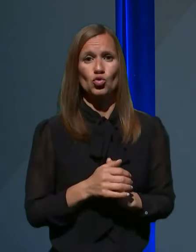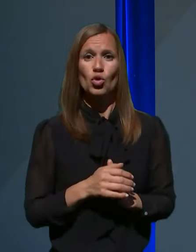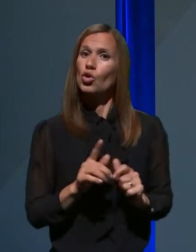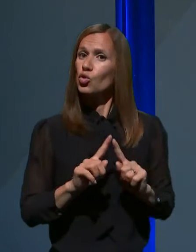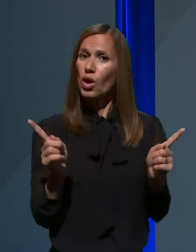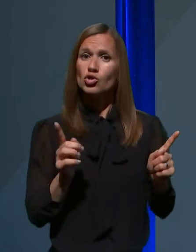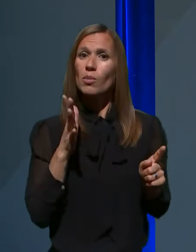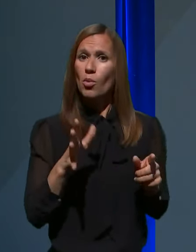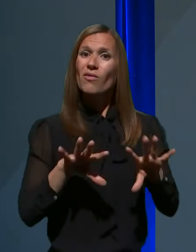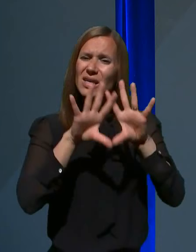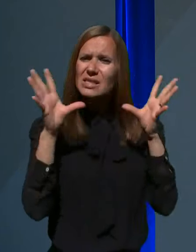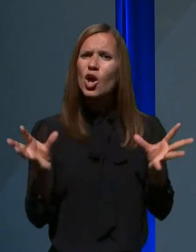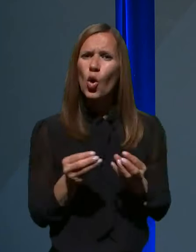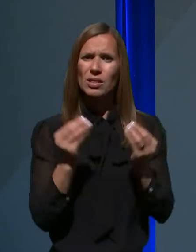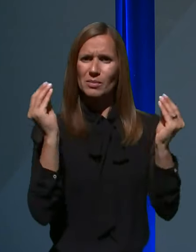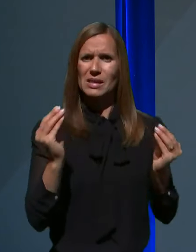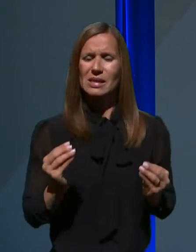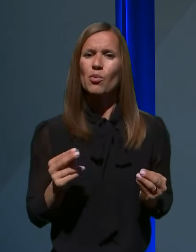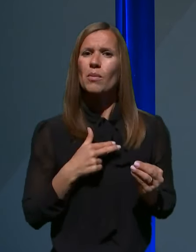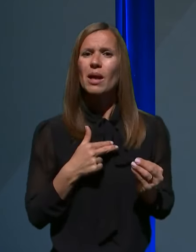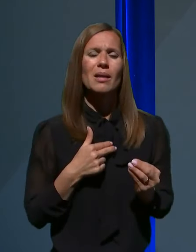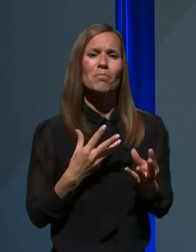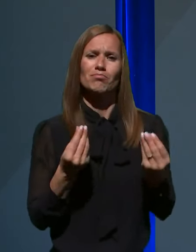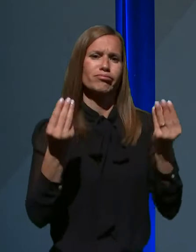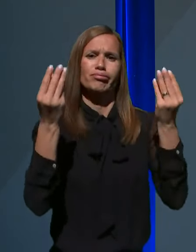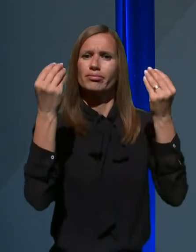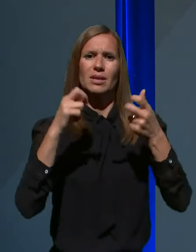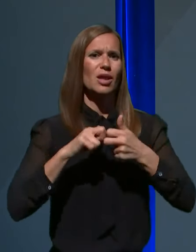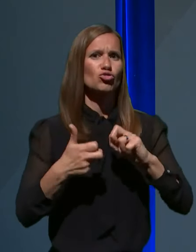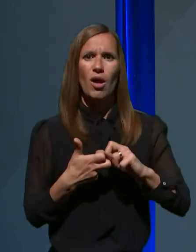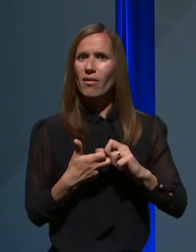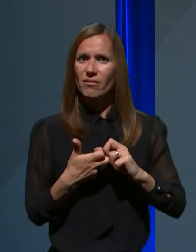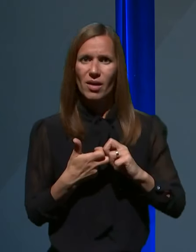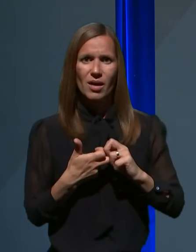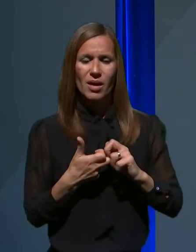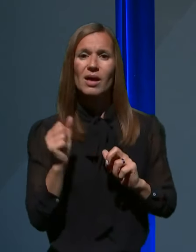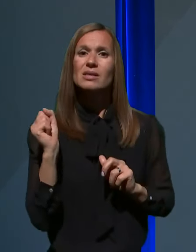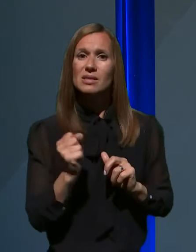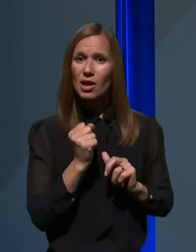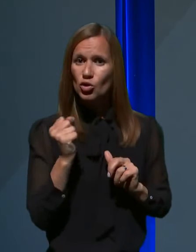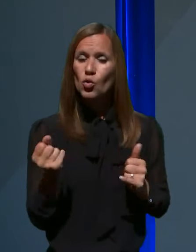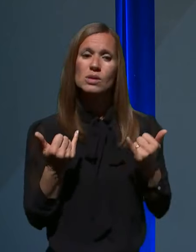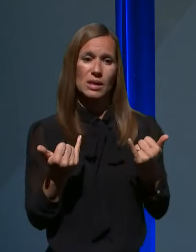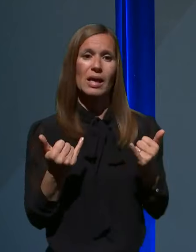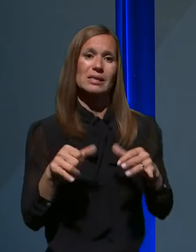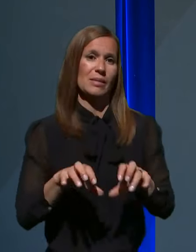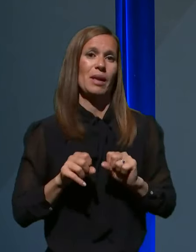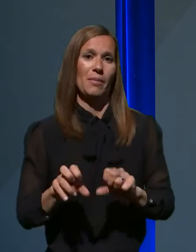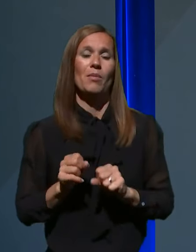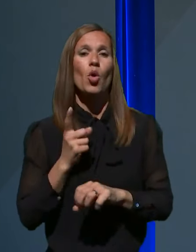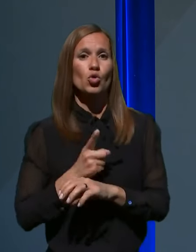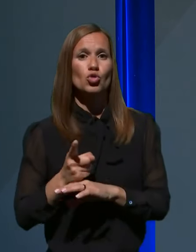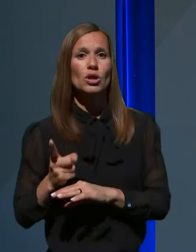celotnem sistemu imeli pretirane težave in zato sprejemamo odločitve na